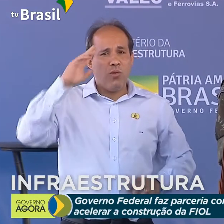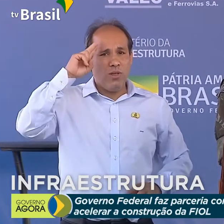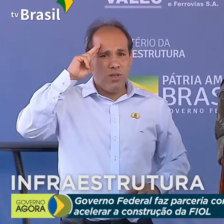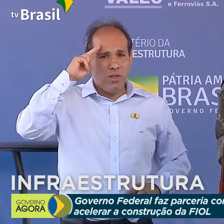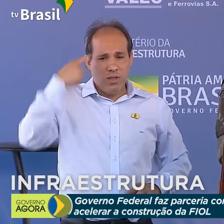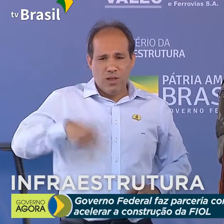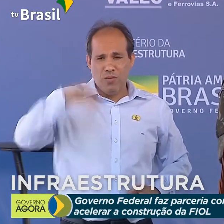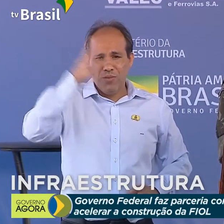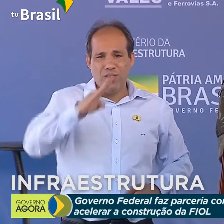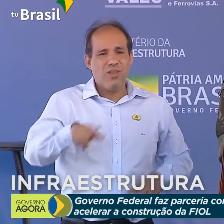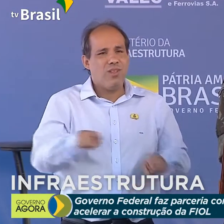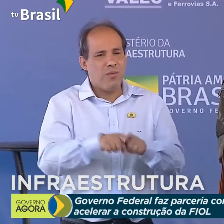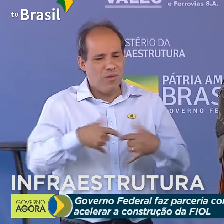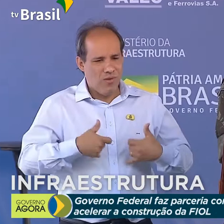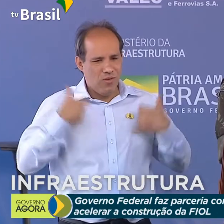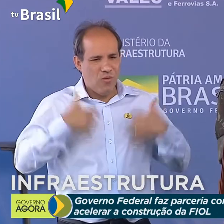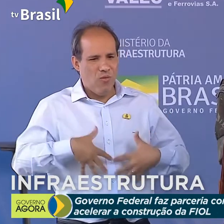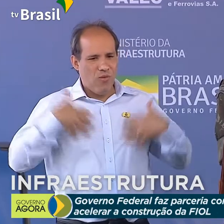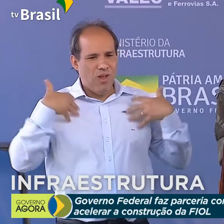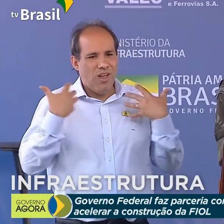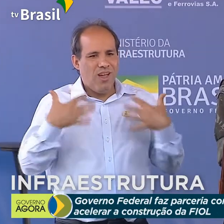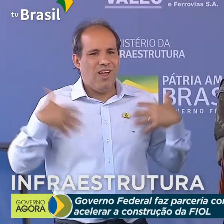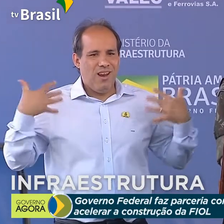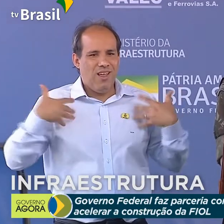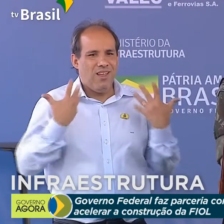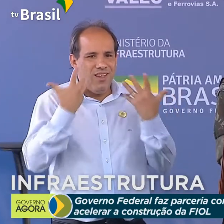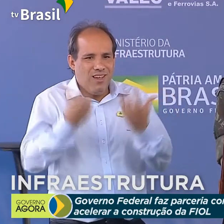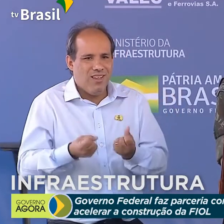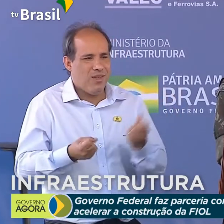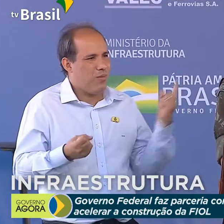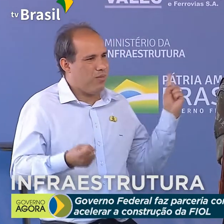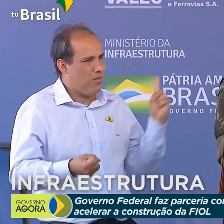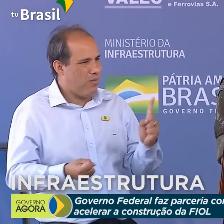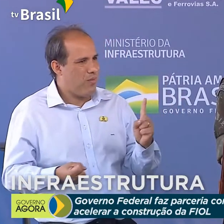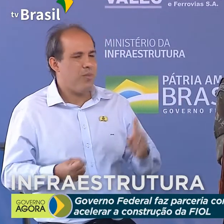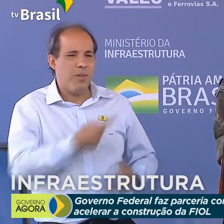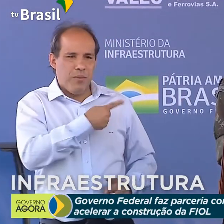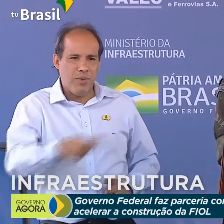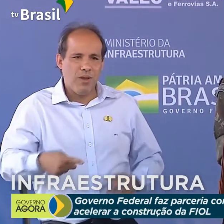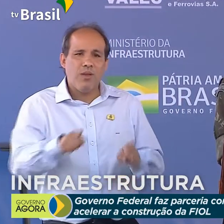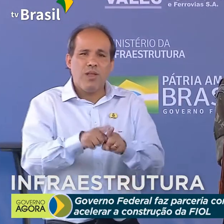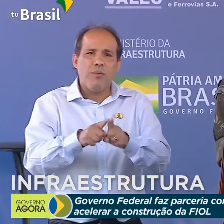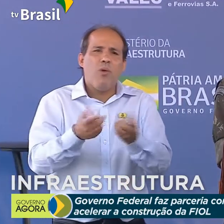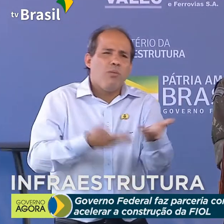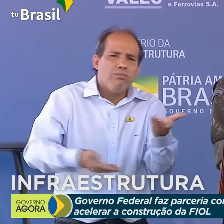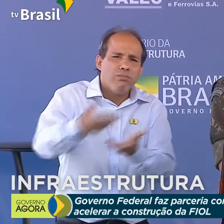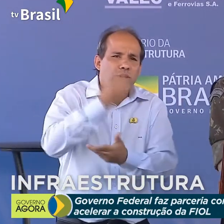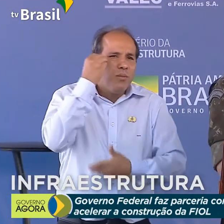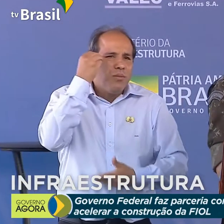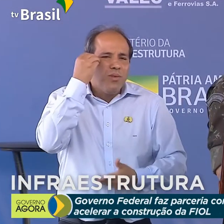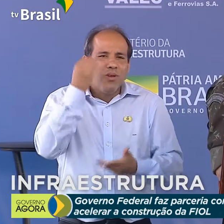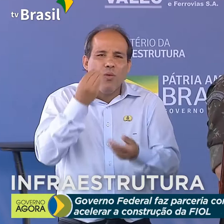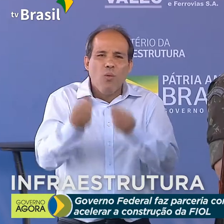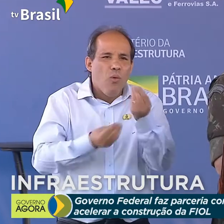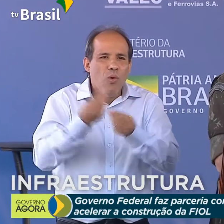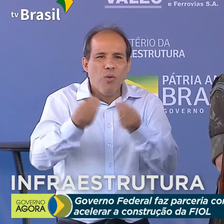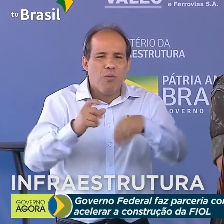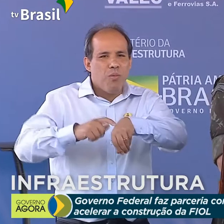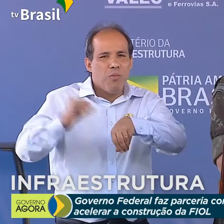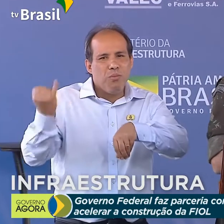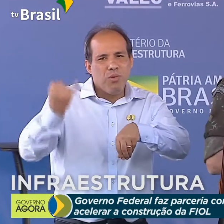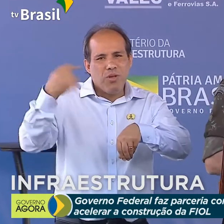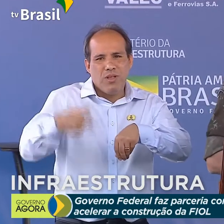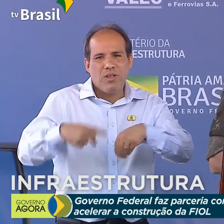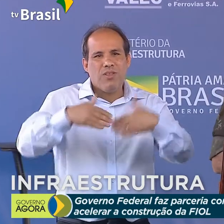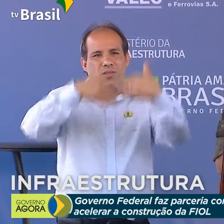honra e extrema alegria em podermos recebê-lo e compartilhar esse momento tão significativo para o desenvolvimento do nosso